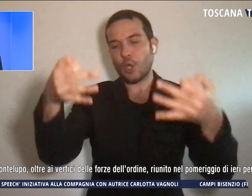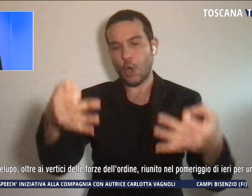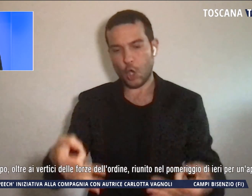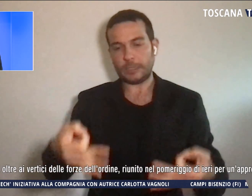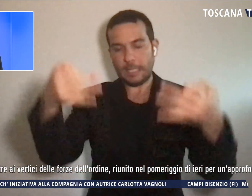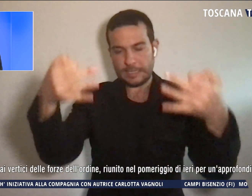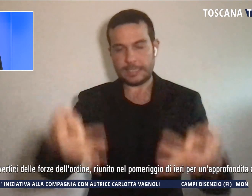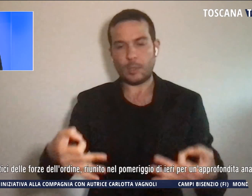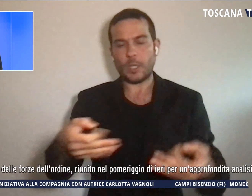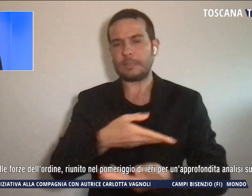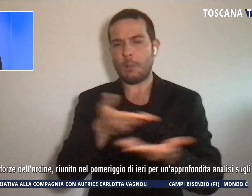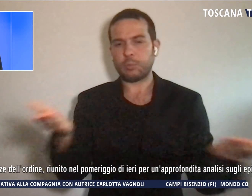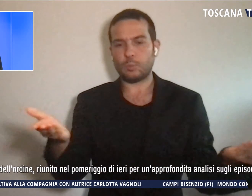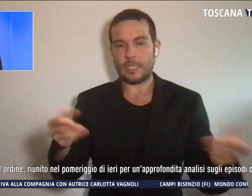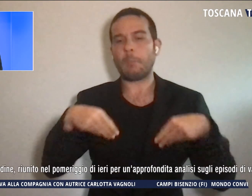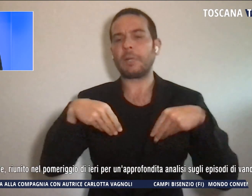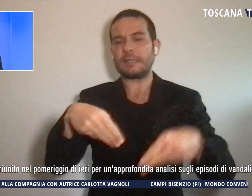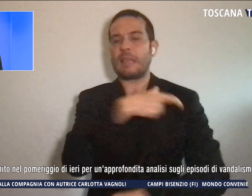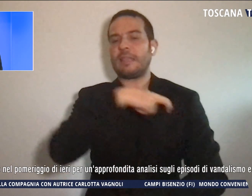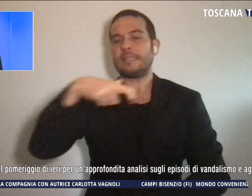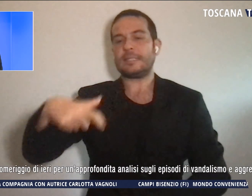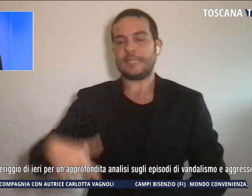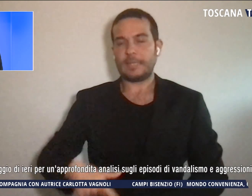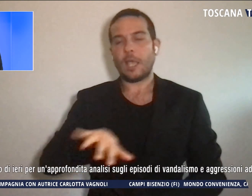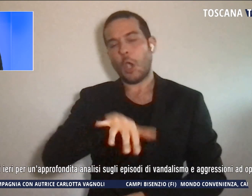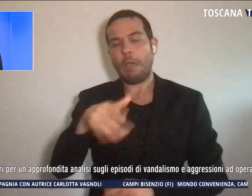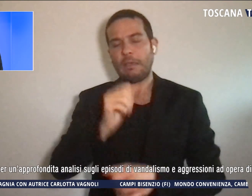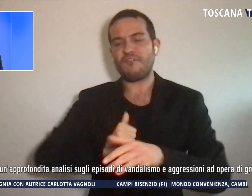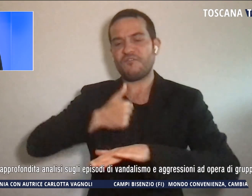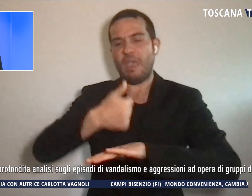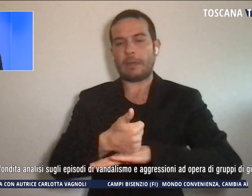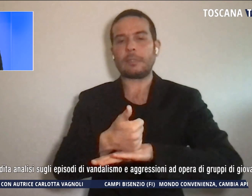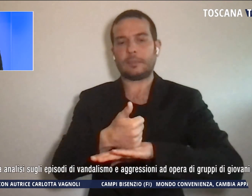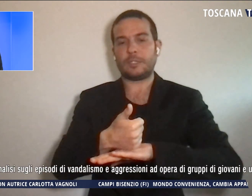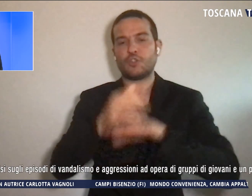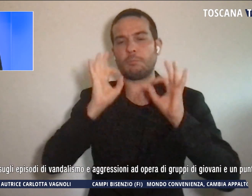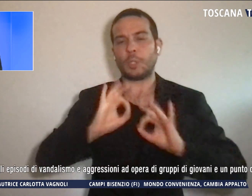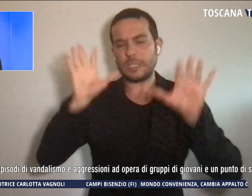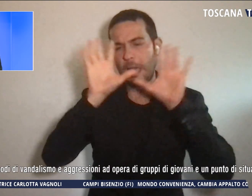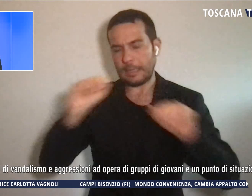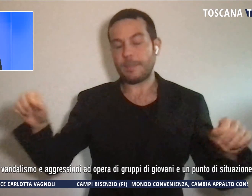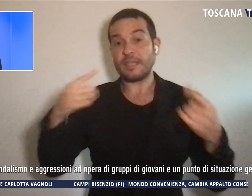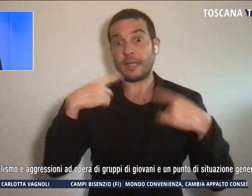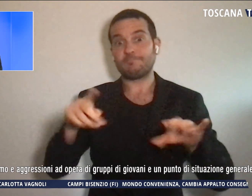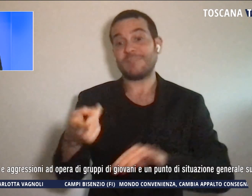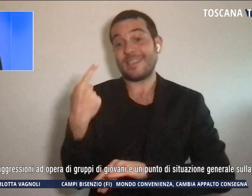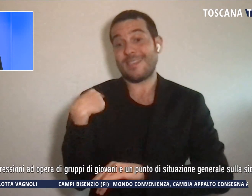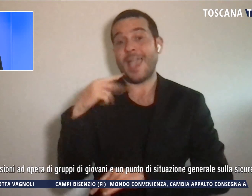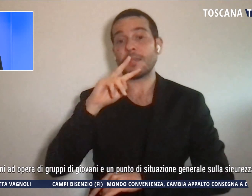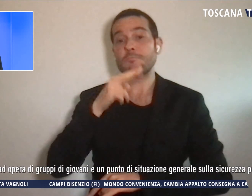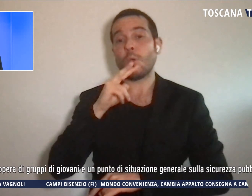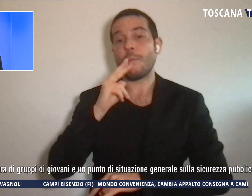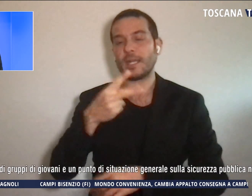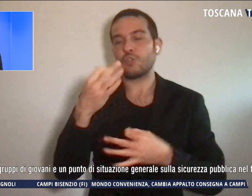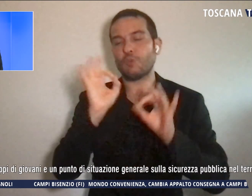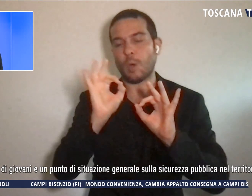Sindaco di Montelupo, oltre ai vertici delle forze dell'ordine, che si è riunito nel pomeriggio di ieri per una profondita analisi sugli episodi